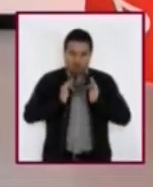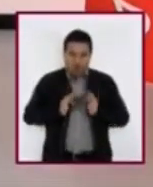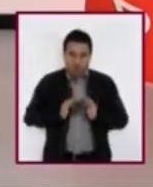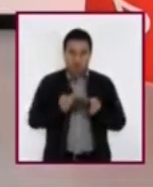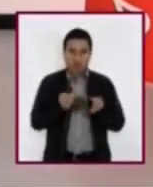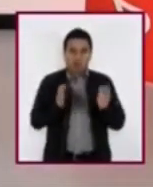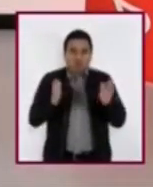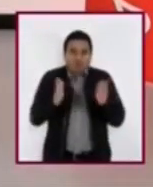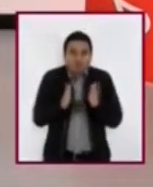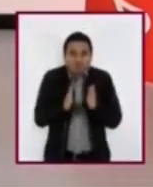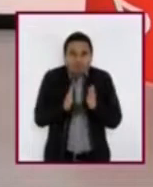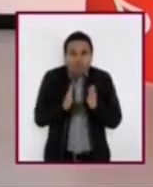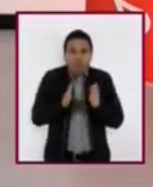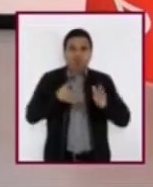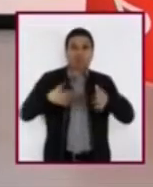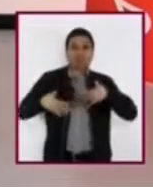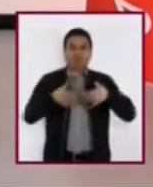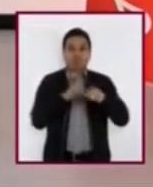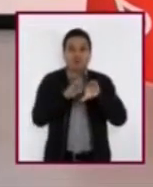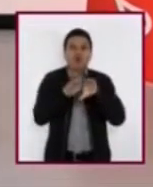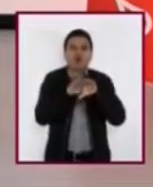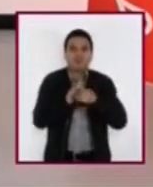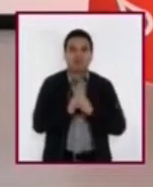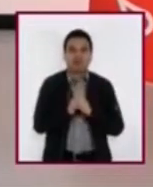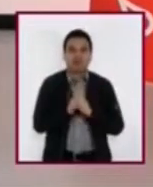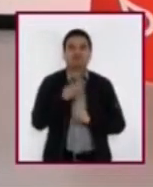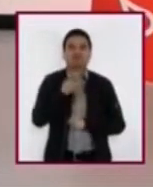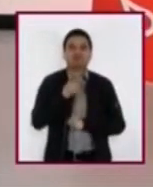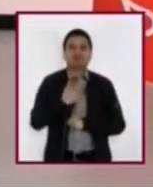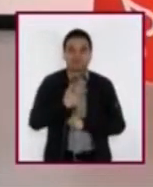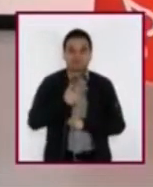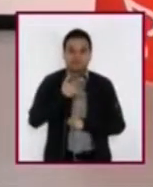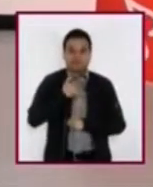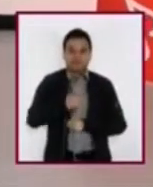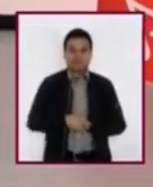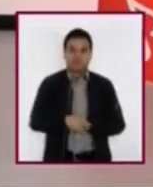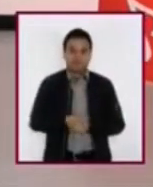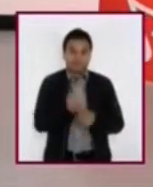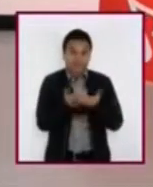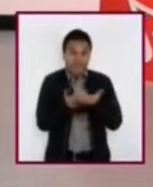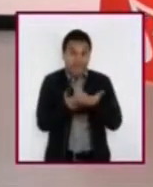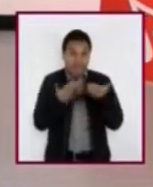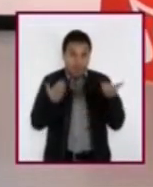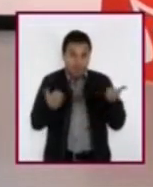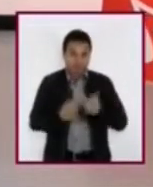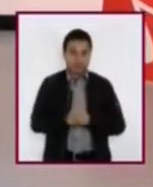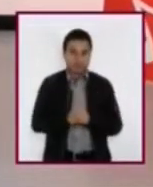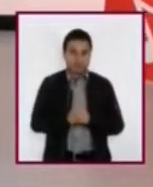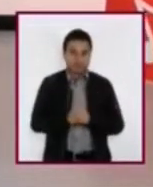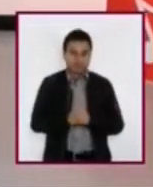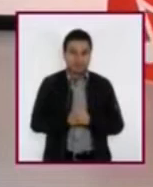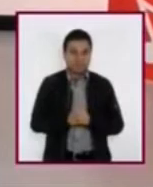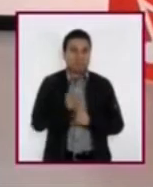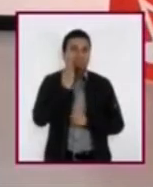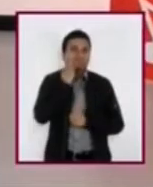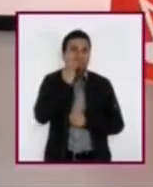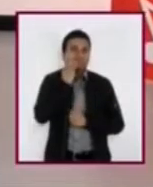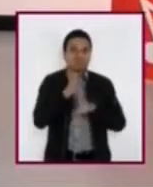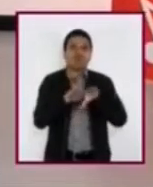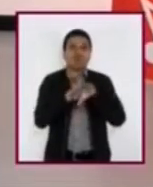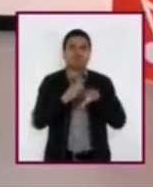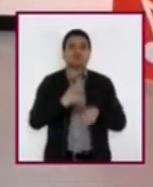¿Cómo lo sienten? ¿Qué perciben? Subamos a los glúteos y fijemos si podemos percibir el peso del cuerpo.